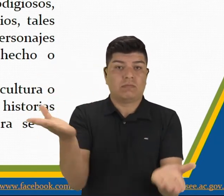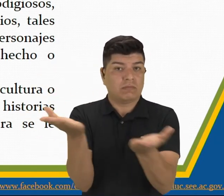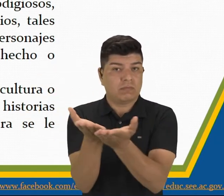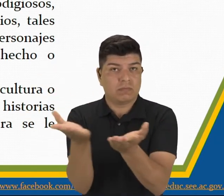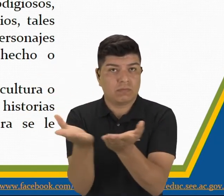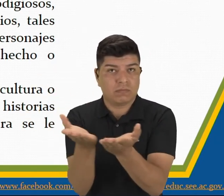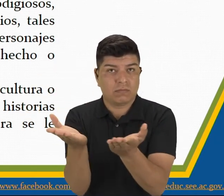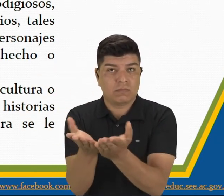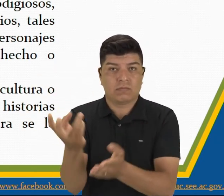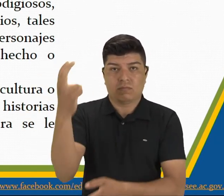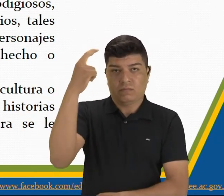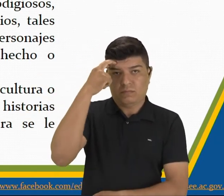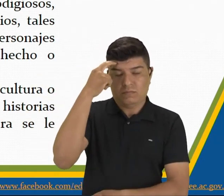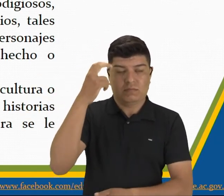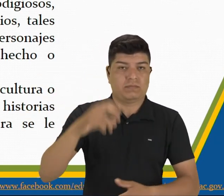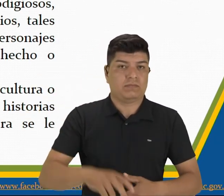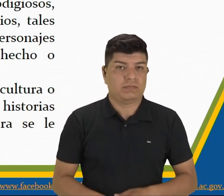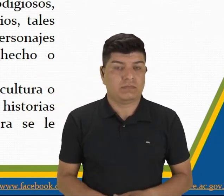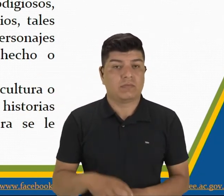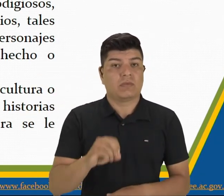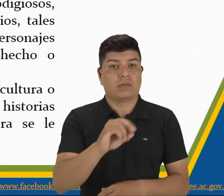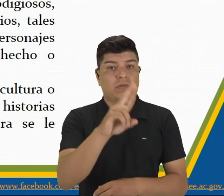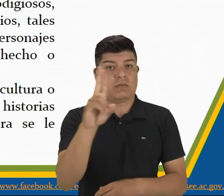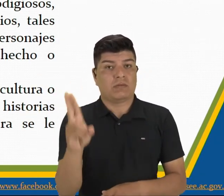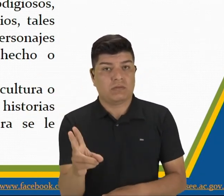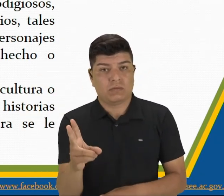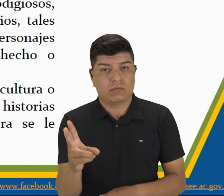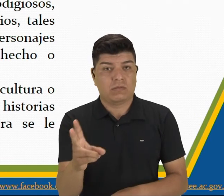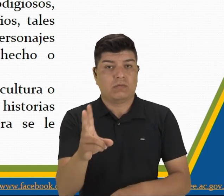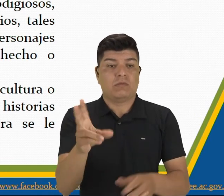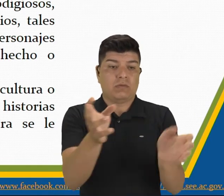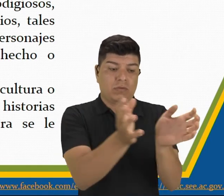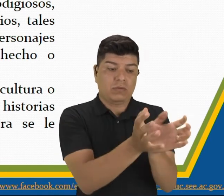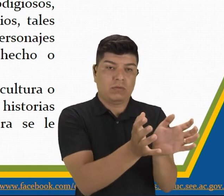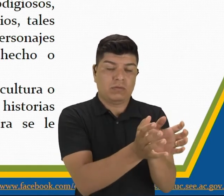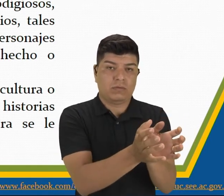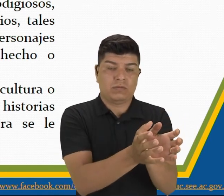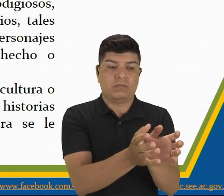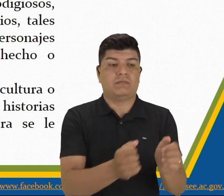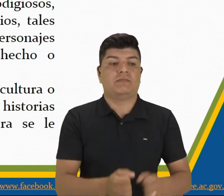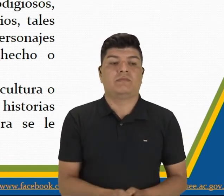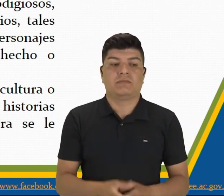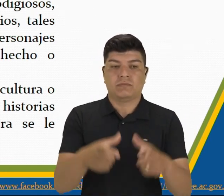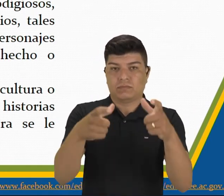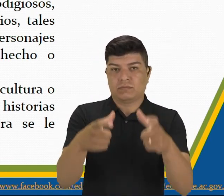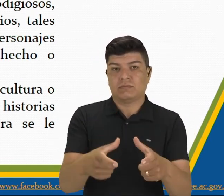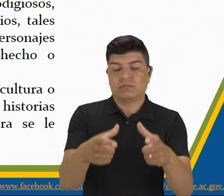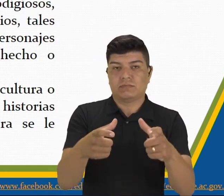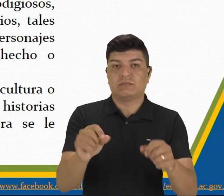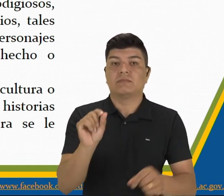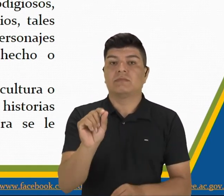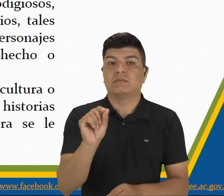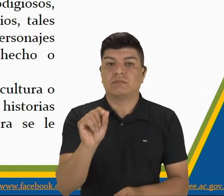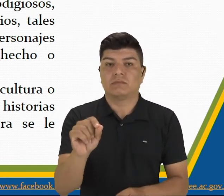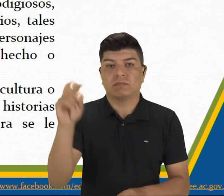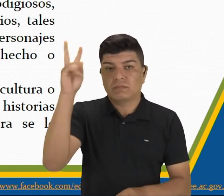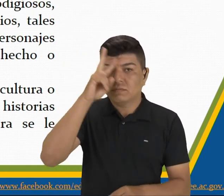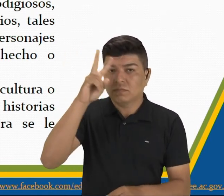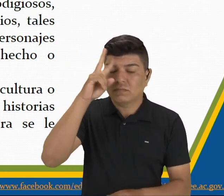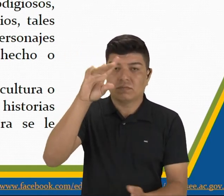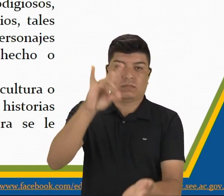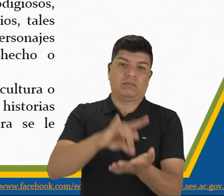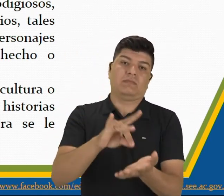de una cultura o de una comunidad, donde son consideradas como historias